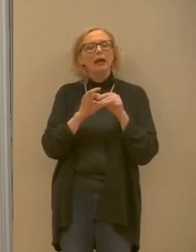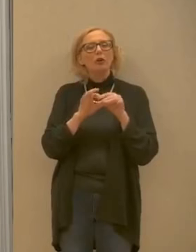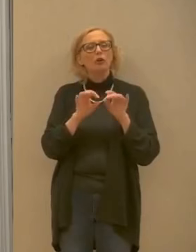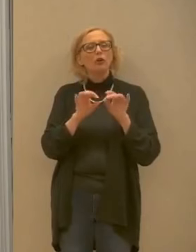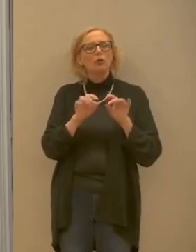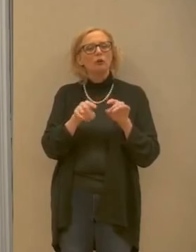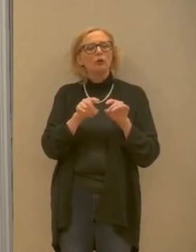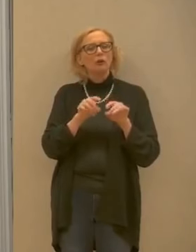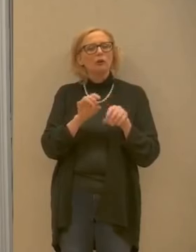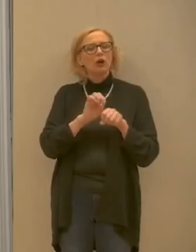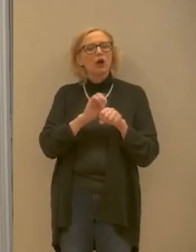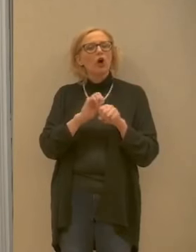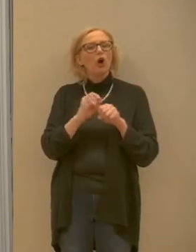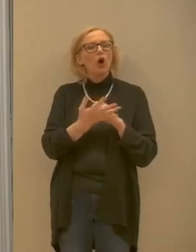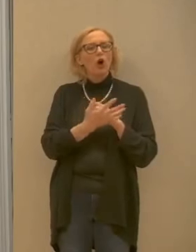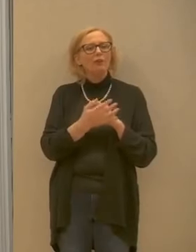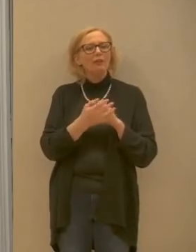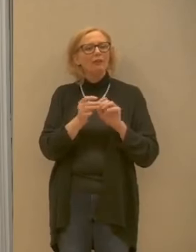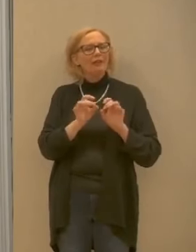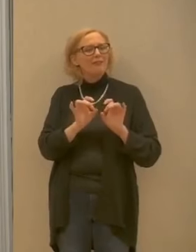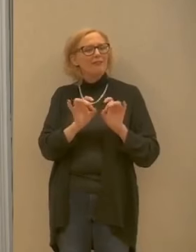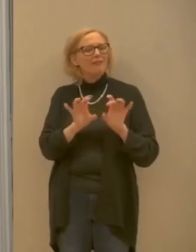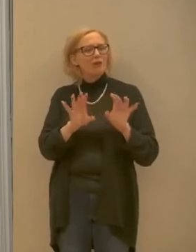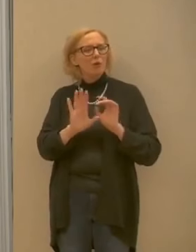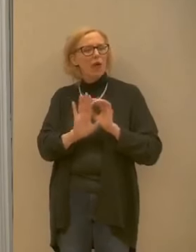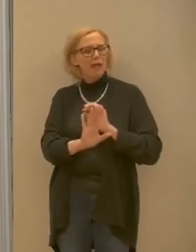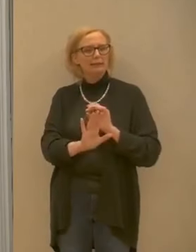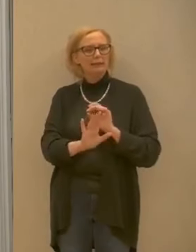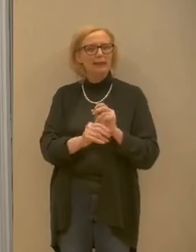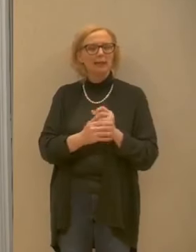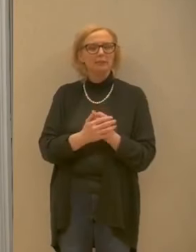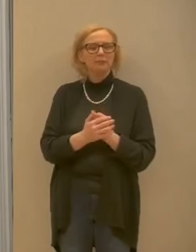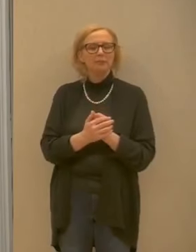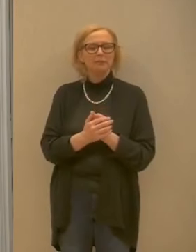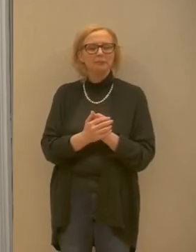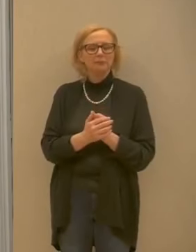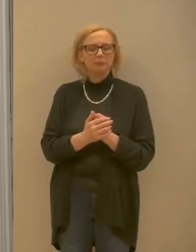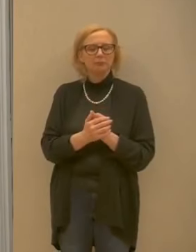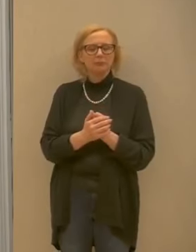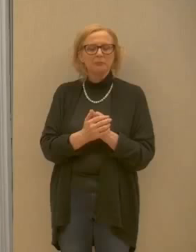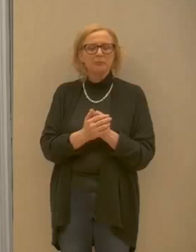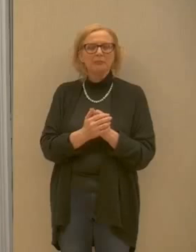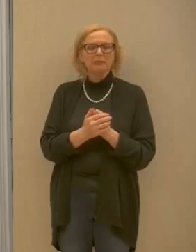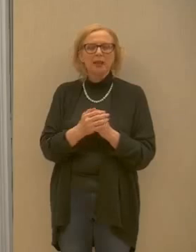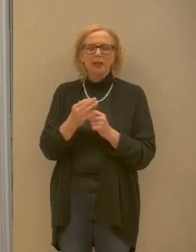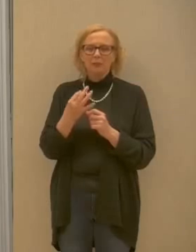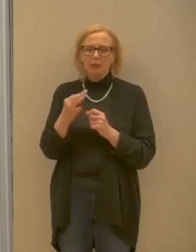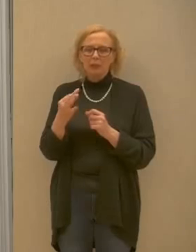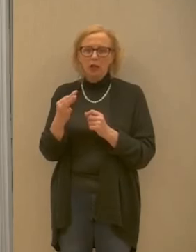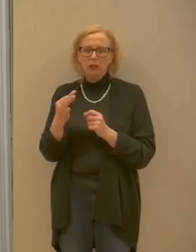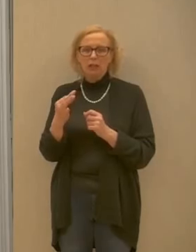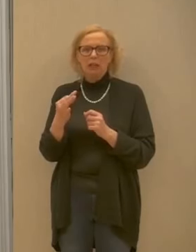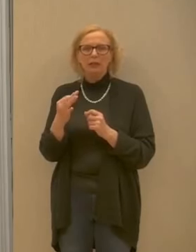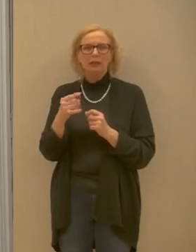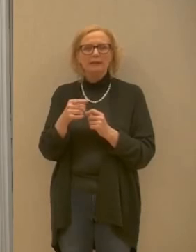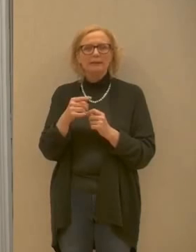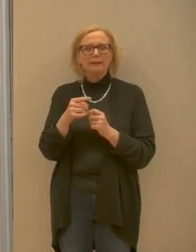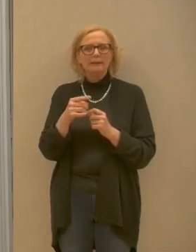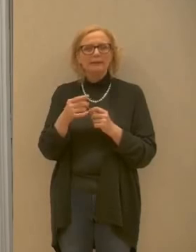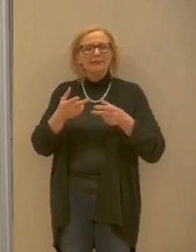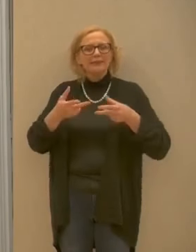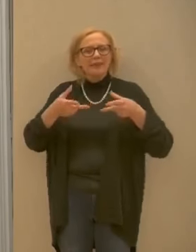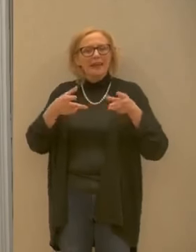questo covid 19 in particolare ripetere il tema della